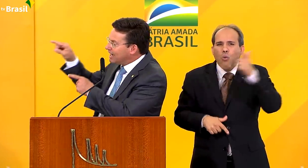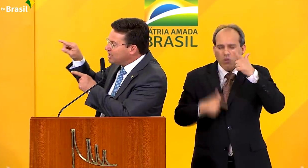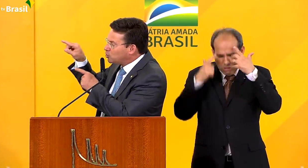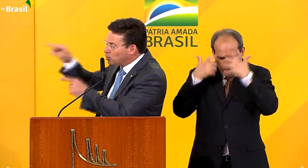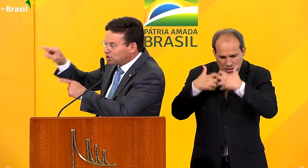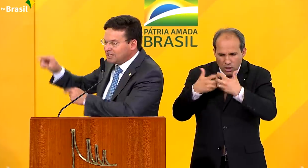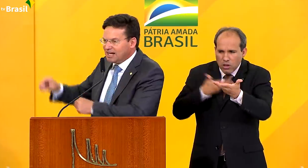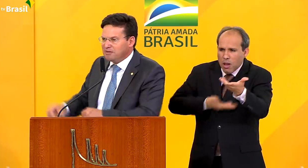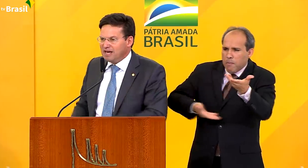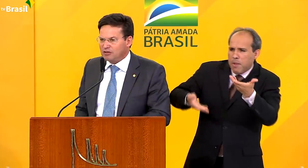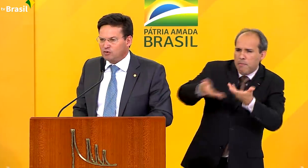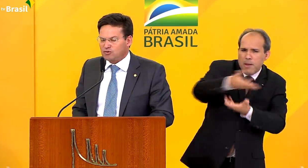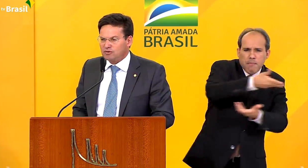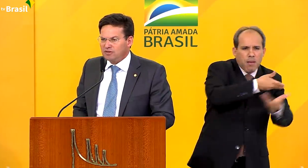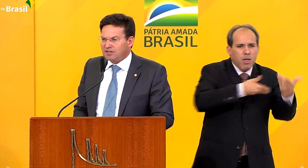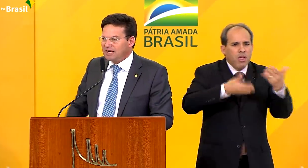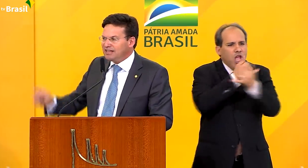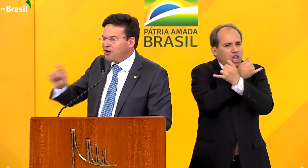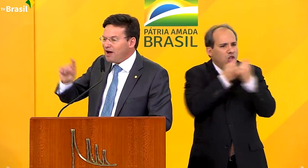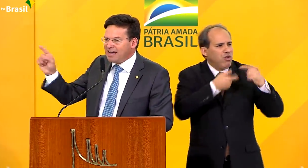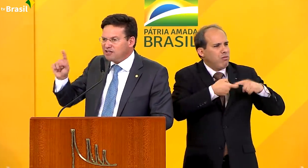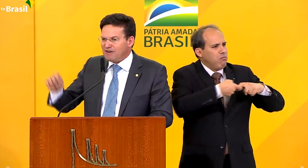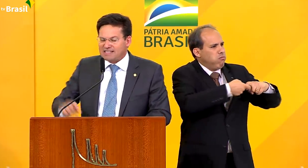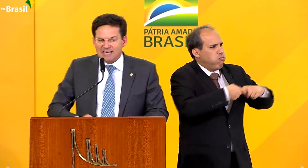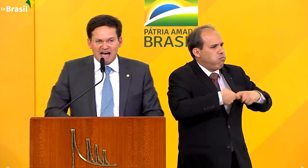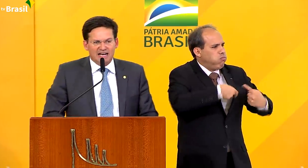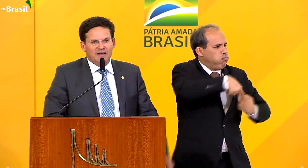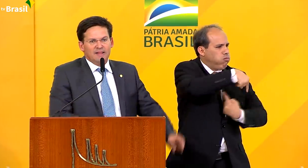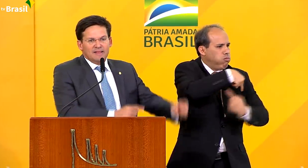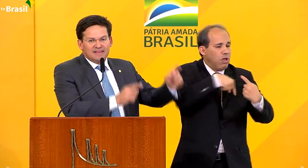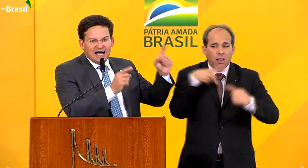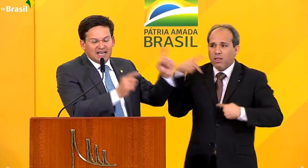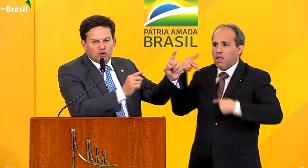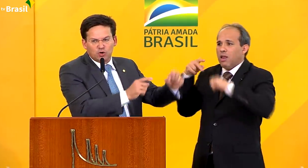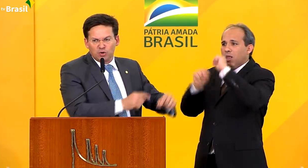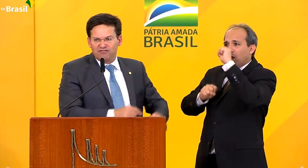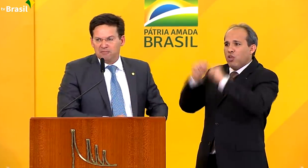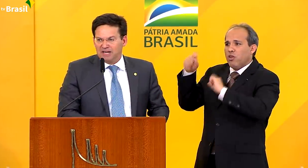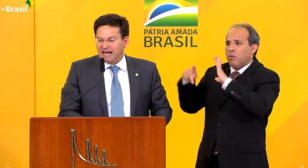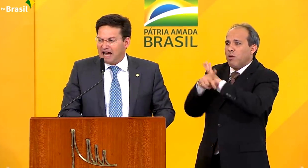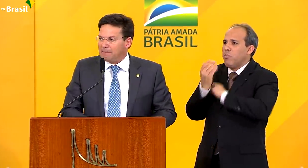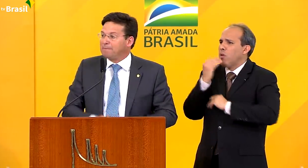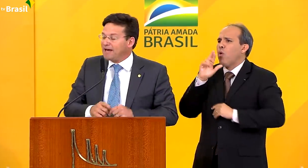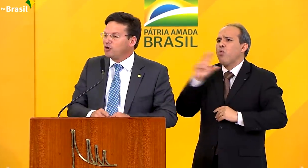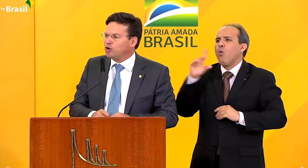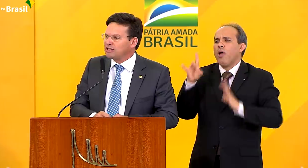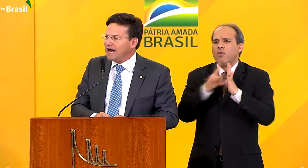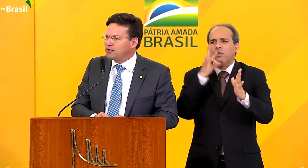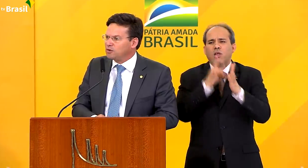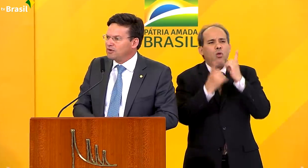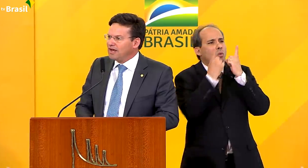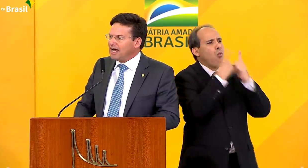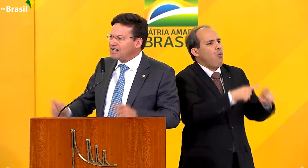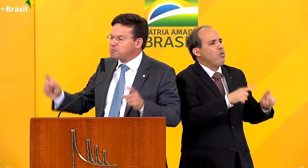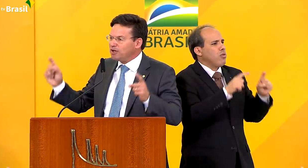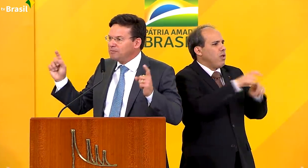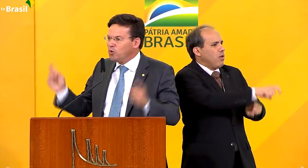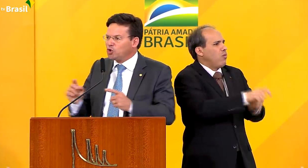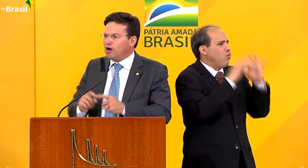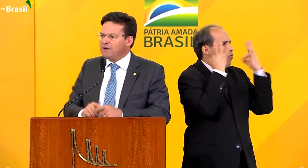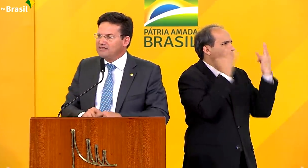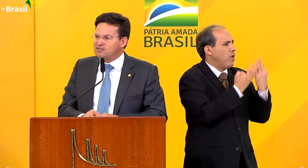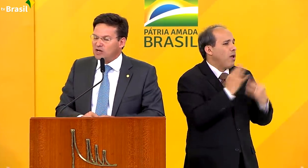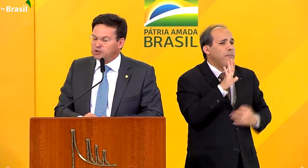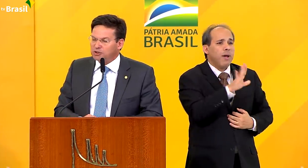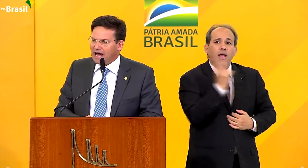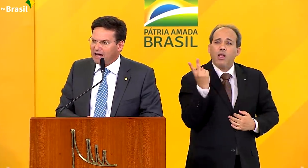a energia da indústria de alimentos, que não é adversária da agricultura familiar, pelo contrário, elas podem